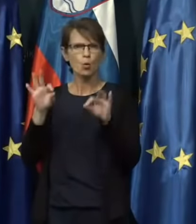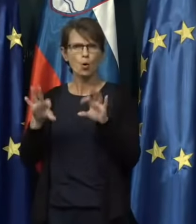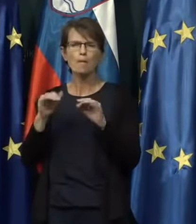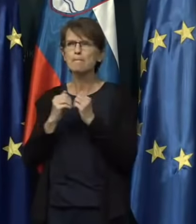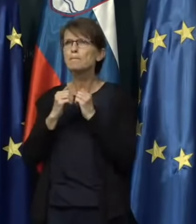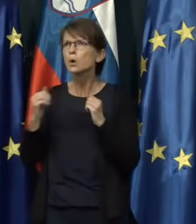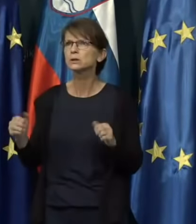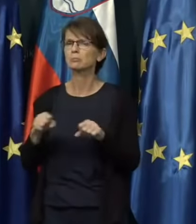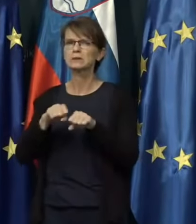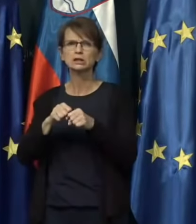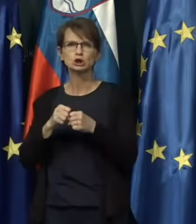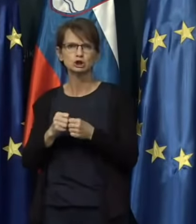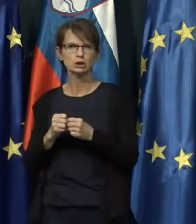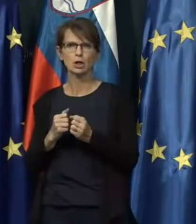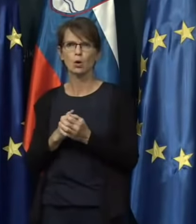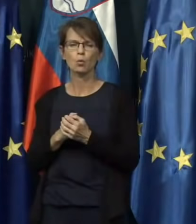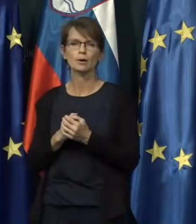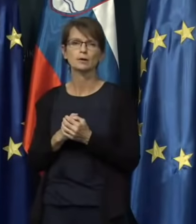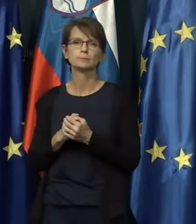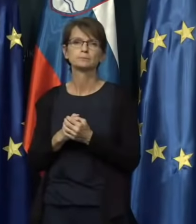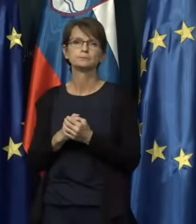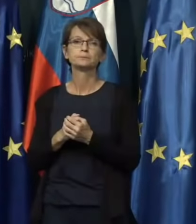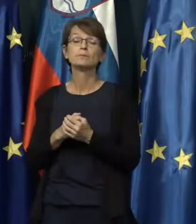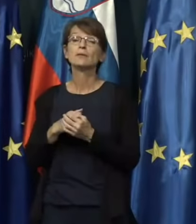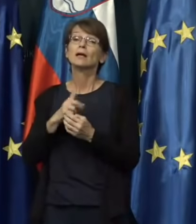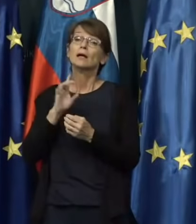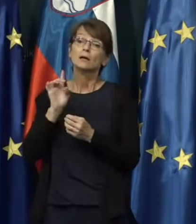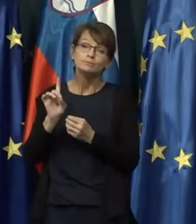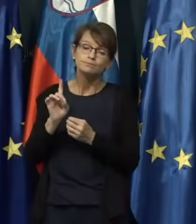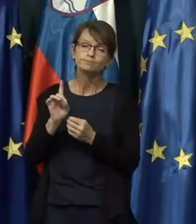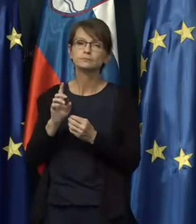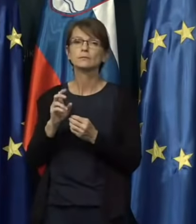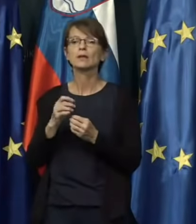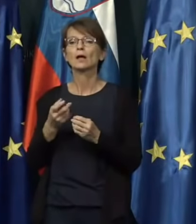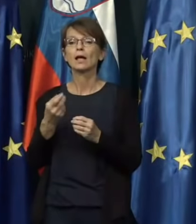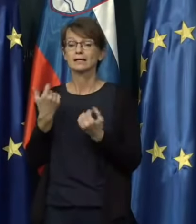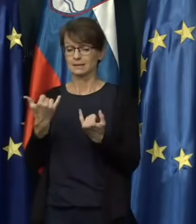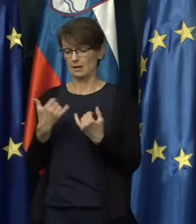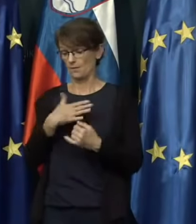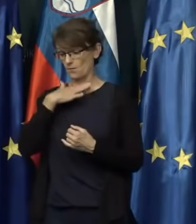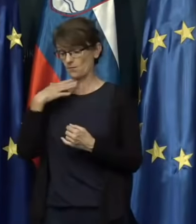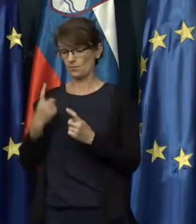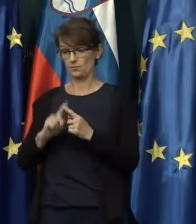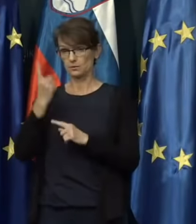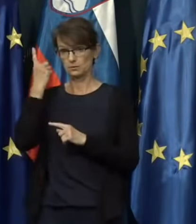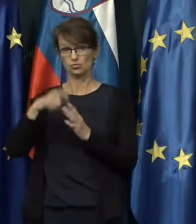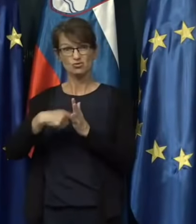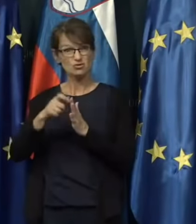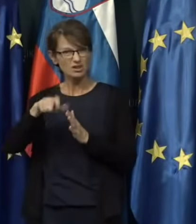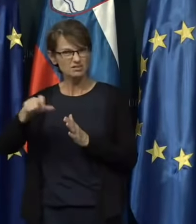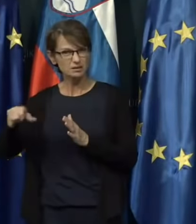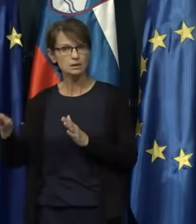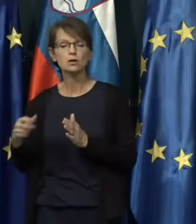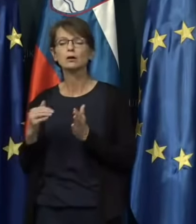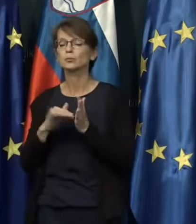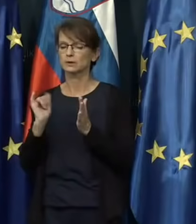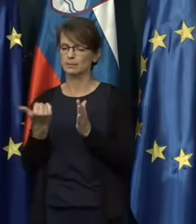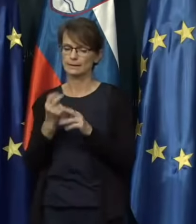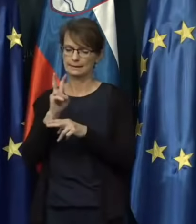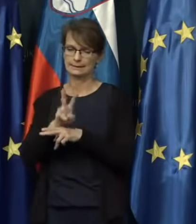posebnih kršitev, je pa kljubo samo ob velikem številu, sveda je, mislim, da je potreben tudi nadzor.